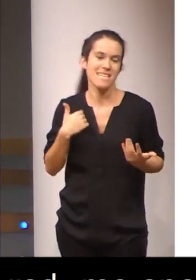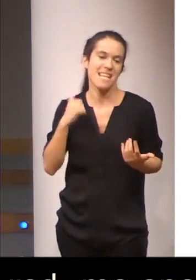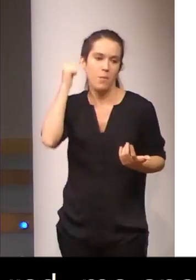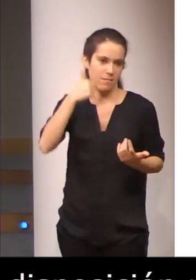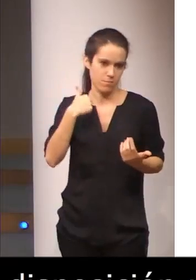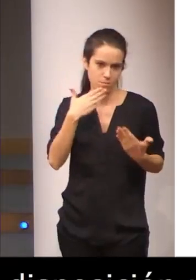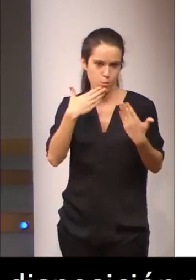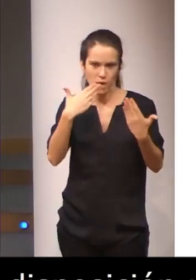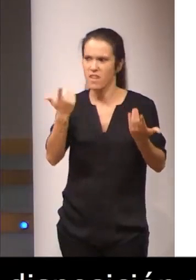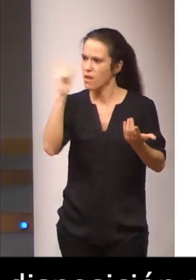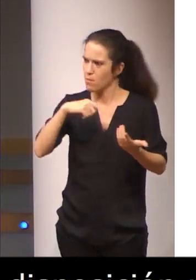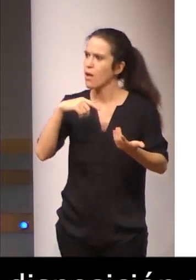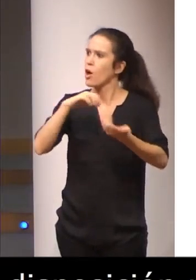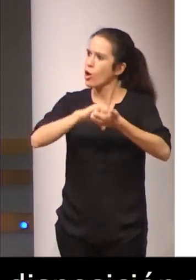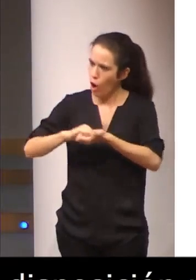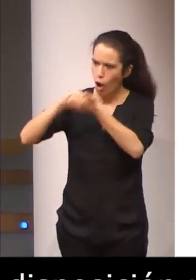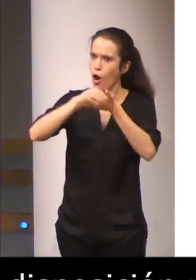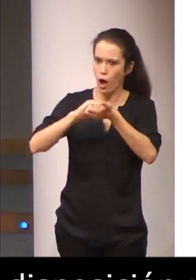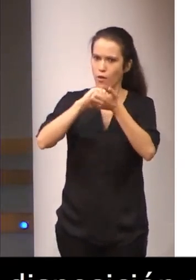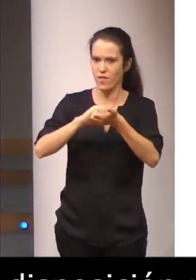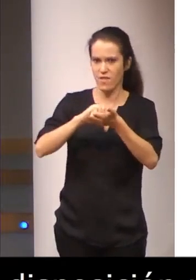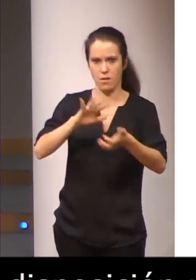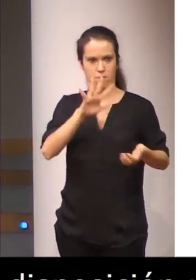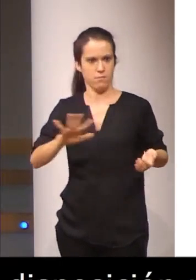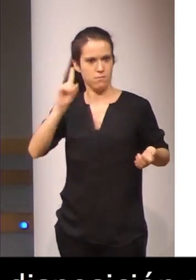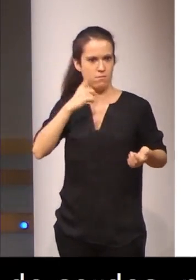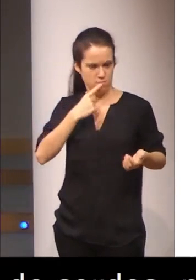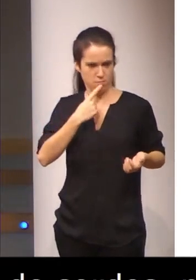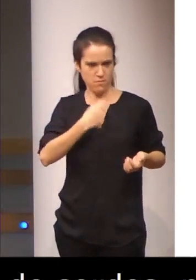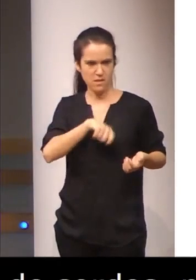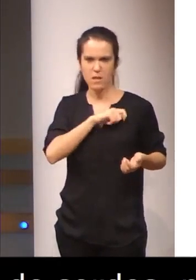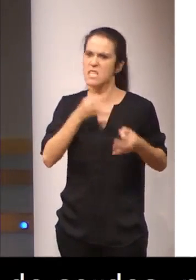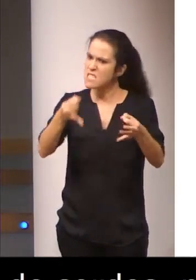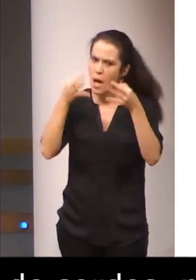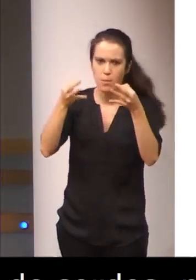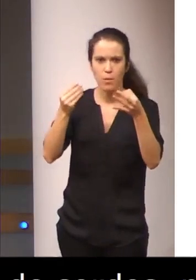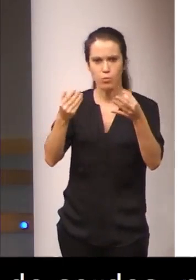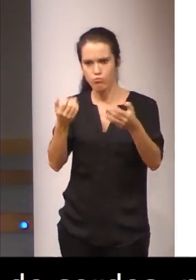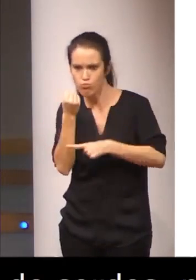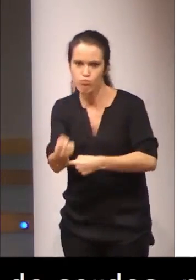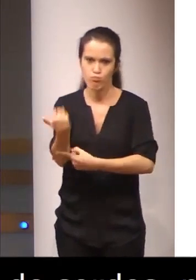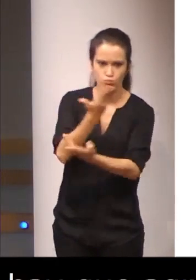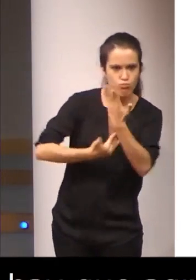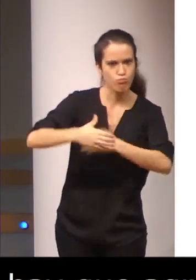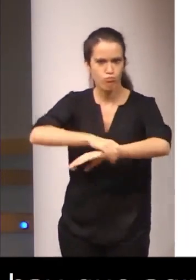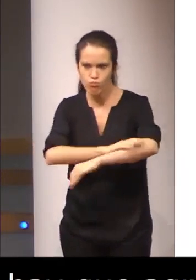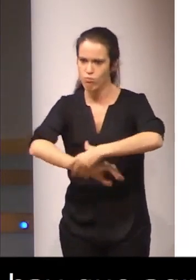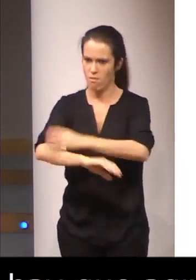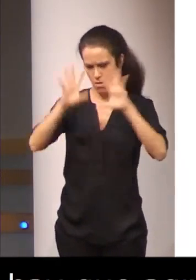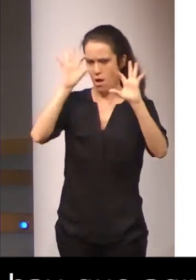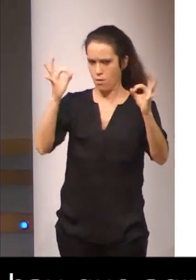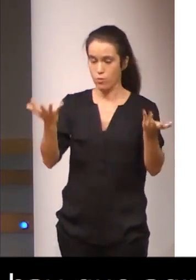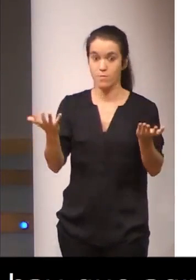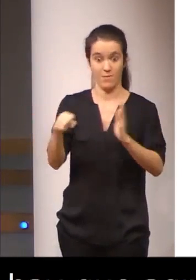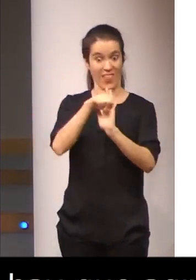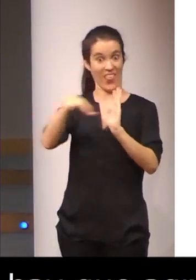que la Confederación Estatal de Sordos Españoles, personas sordas, pues estén siempre, ayuden, colaboren, que el Centro de Normalización